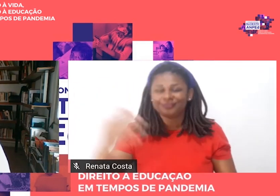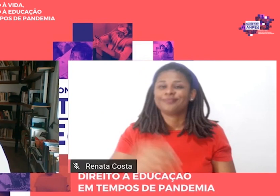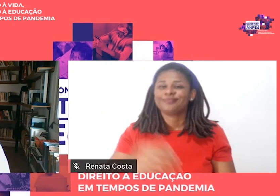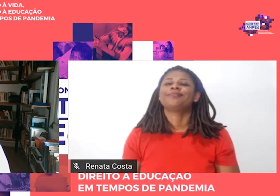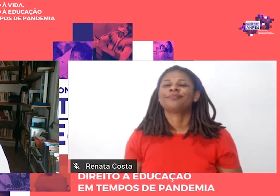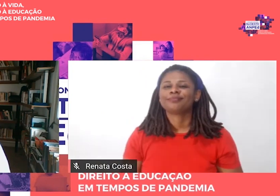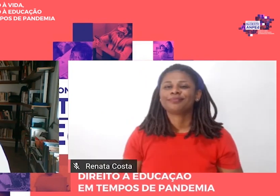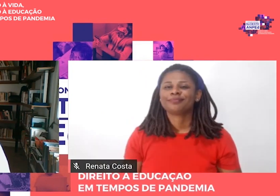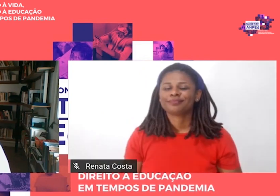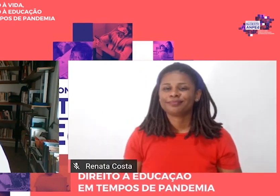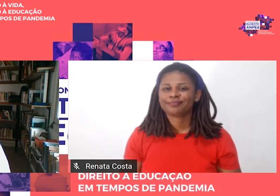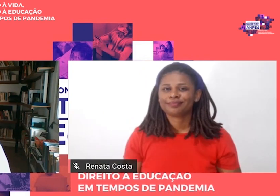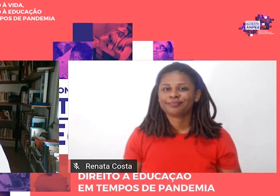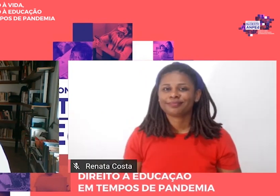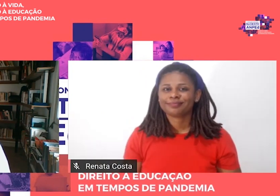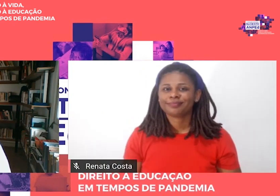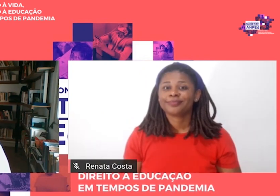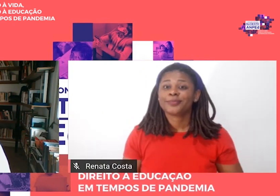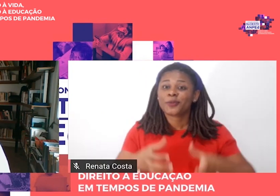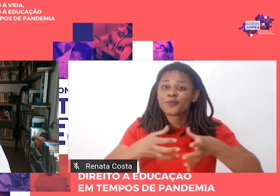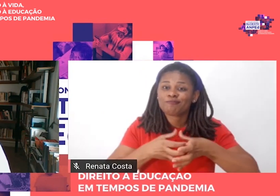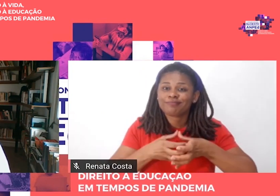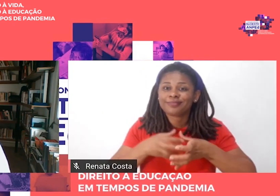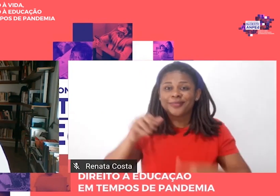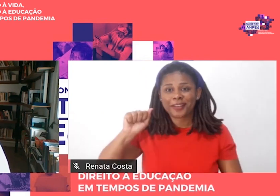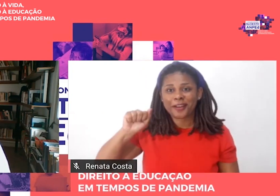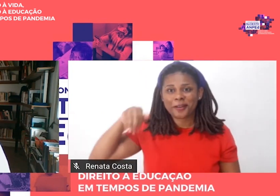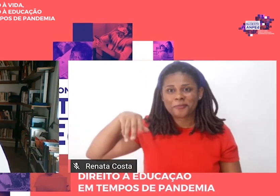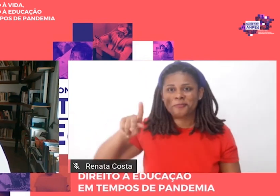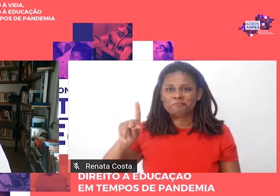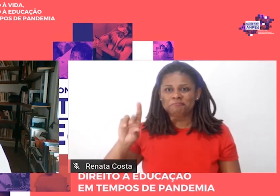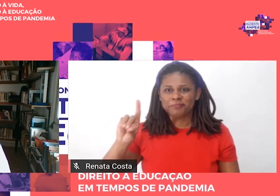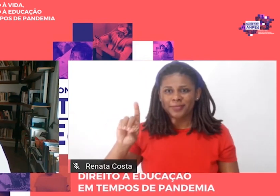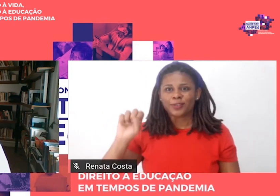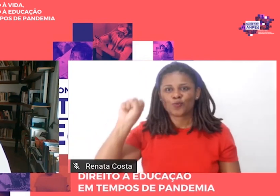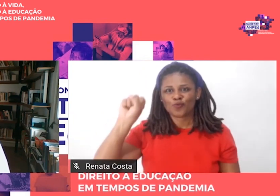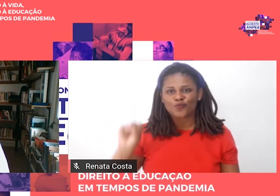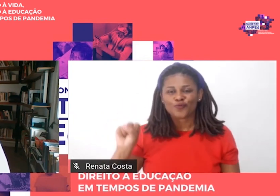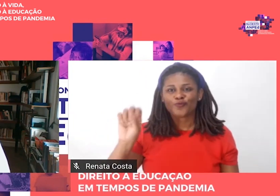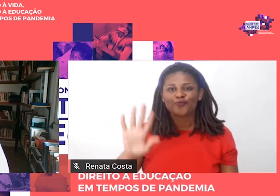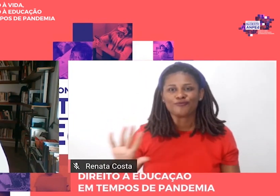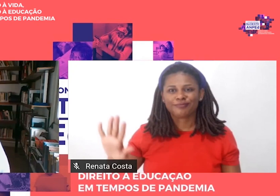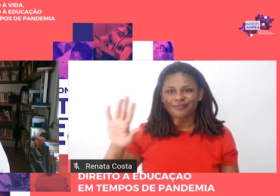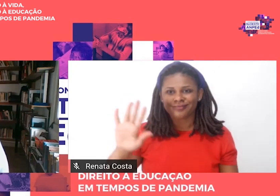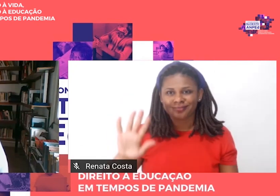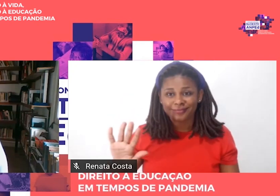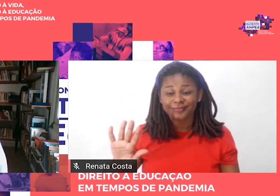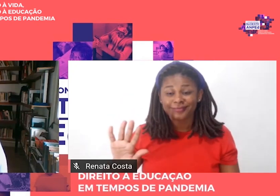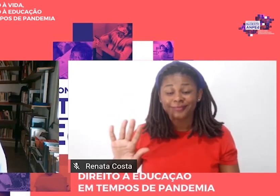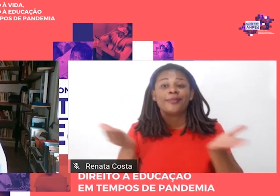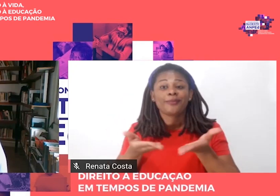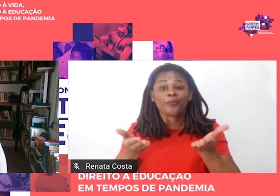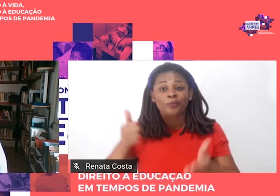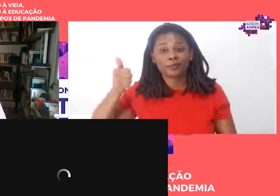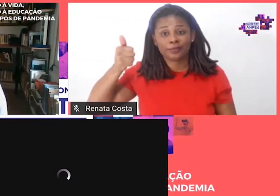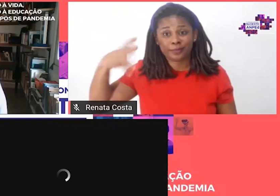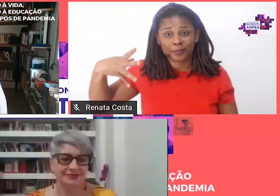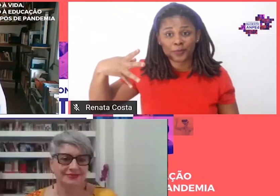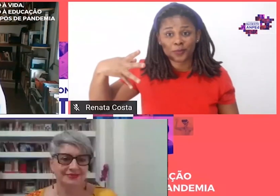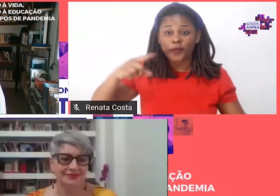pela Ampede Sudeste nessa sua décima quarta edição.